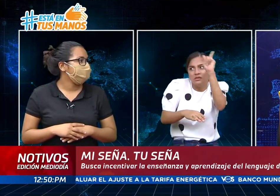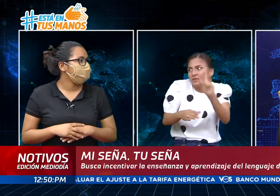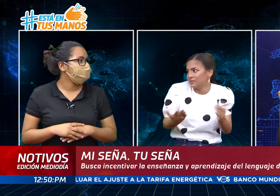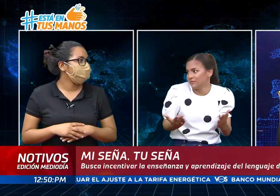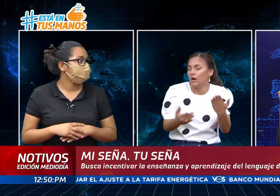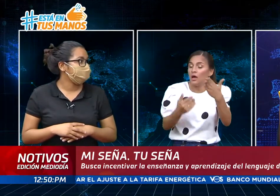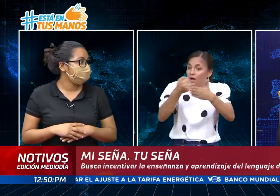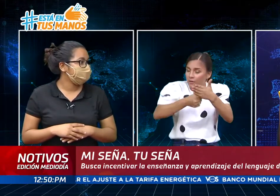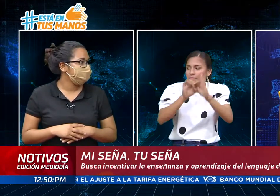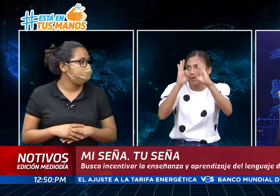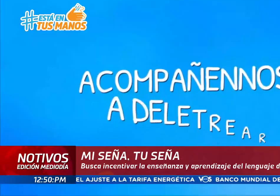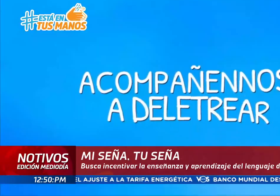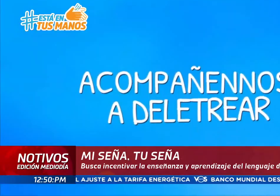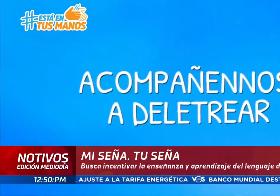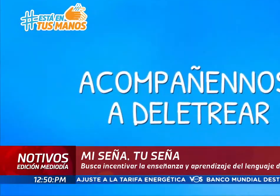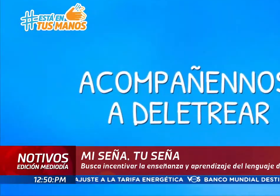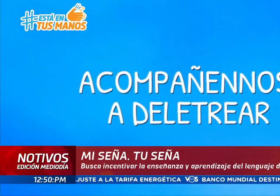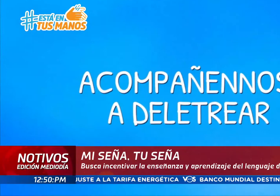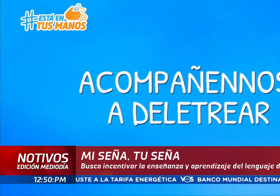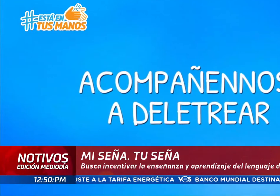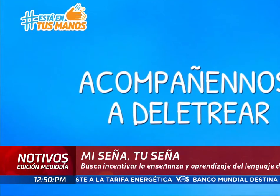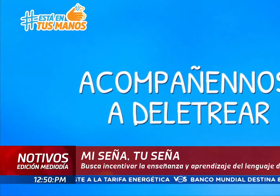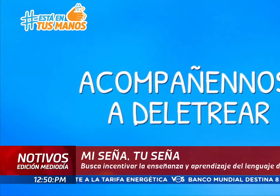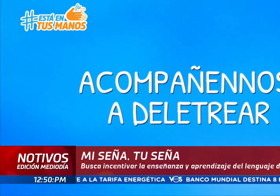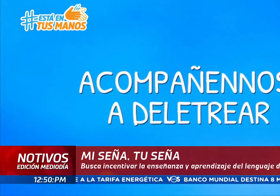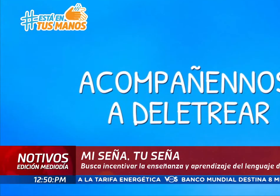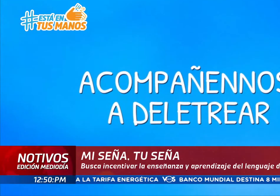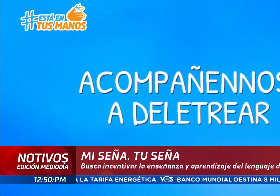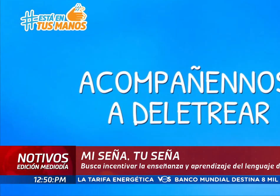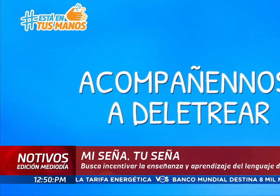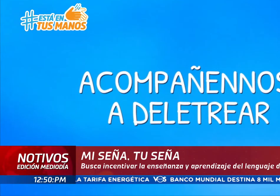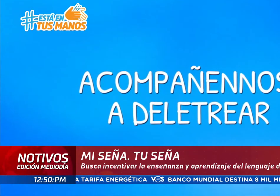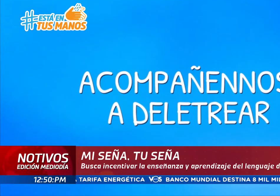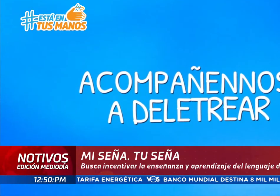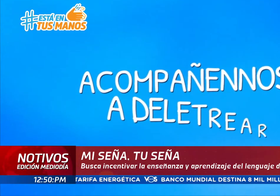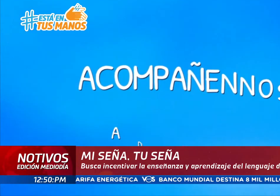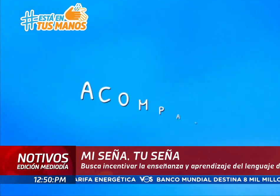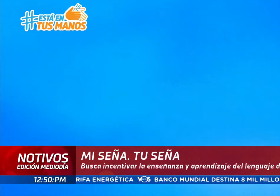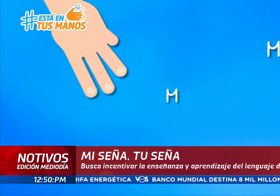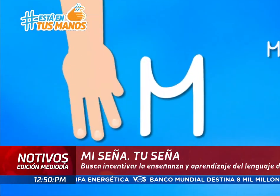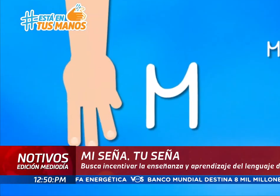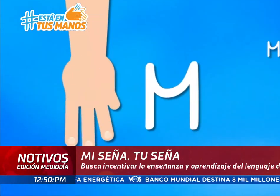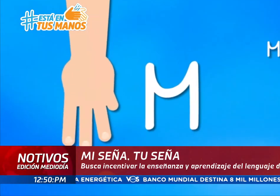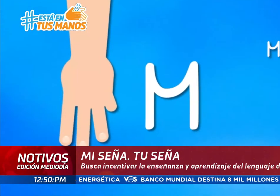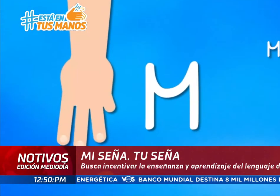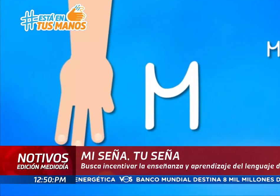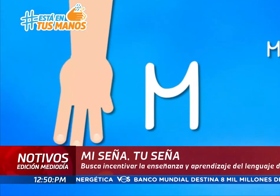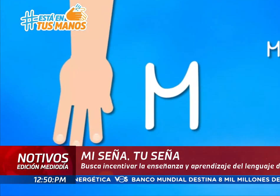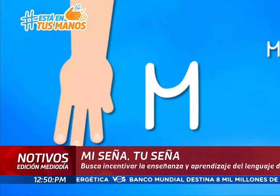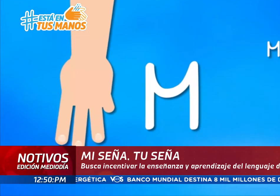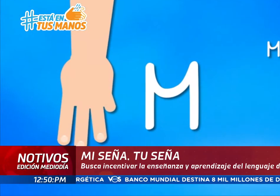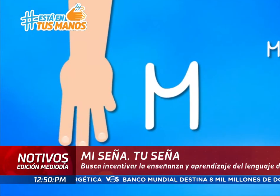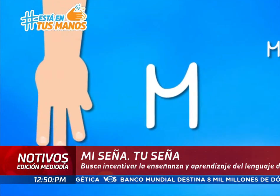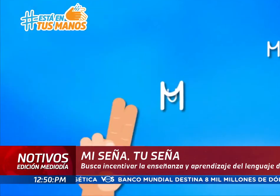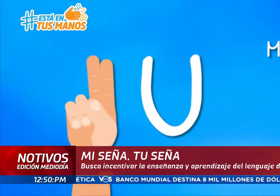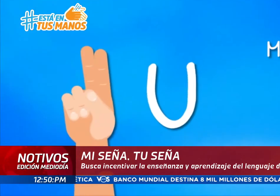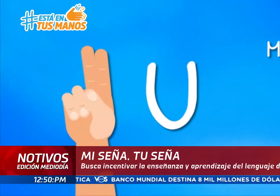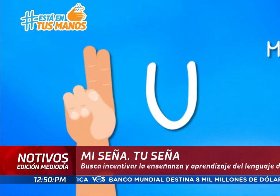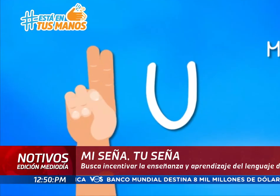muy importante de que aprendan y siempre se esfuercen para seguir motivando a las personas y